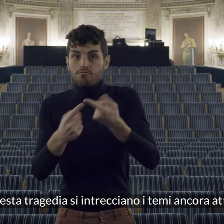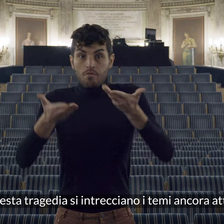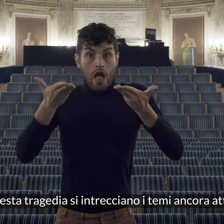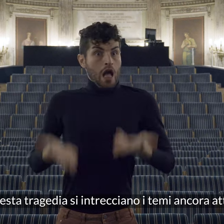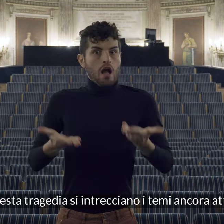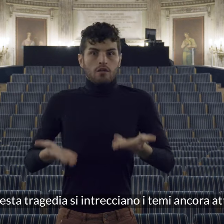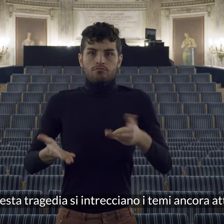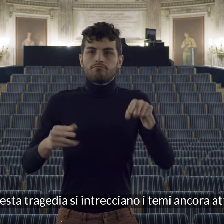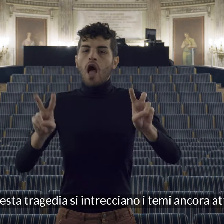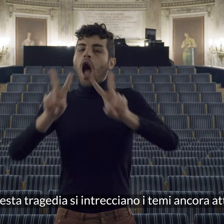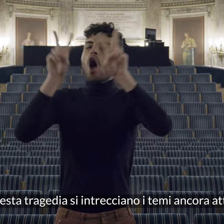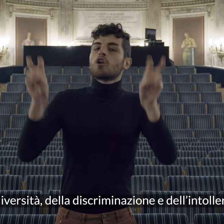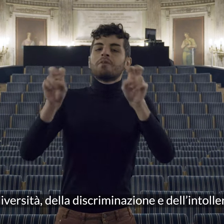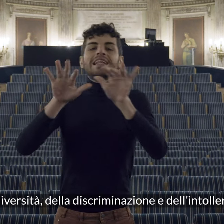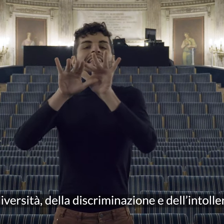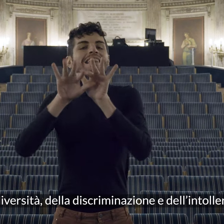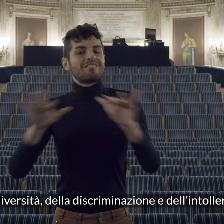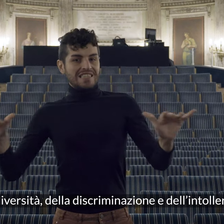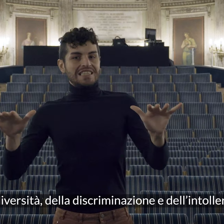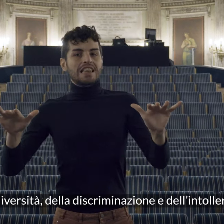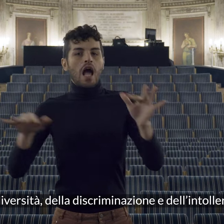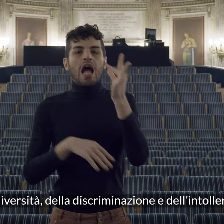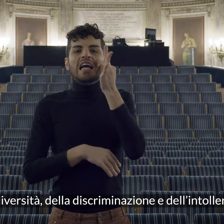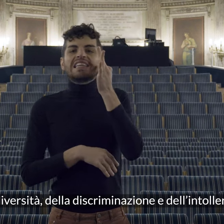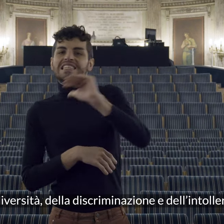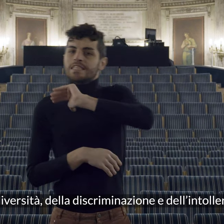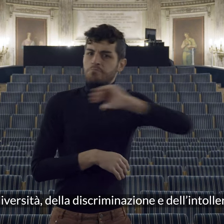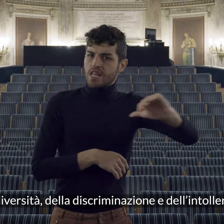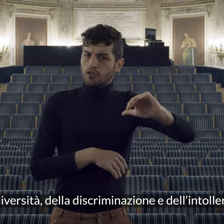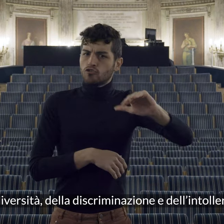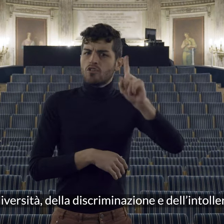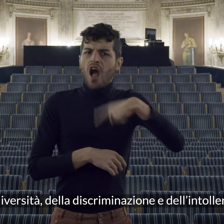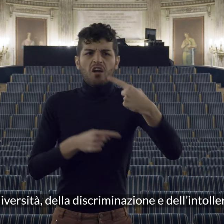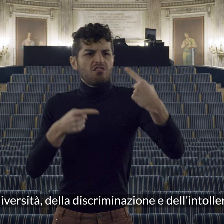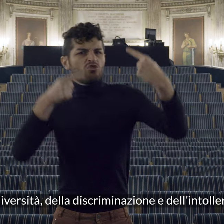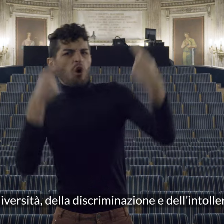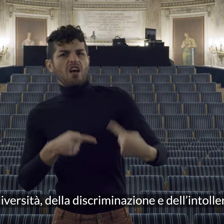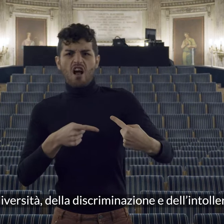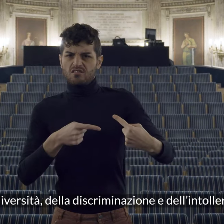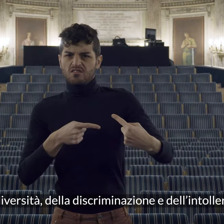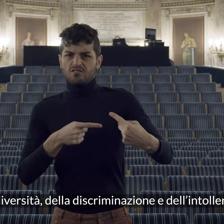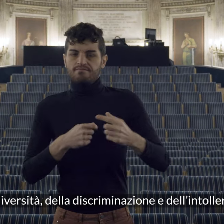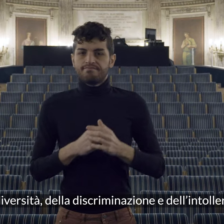i temi ancora attuali della diversità della discriminazione e dell'intolleranza